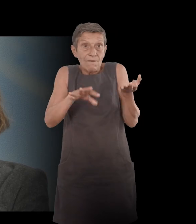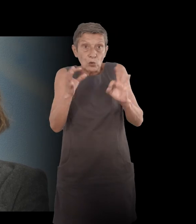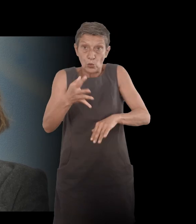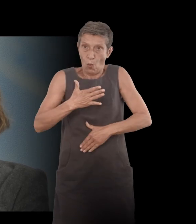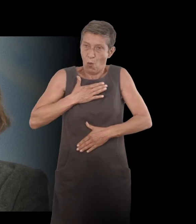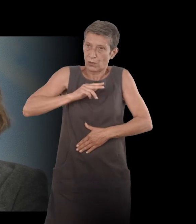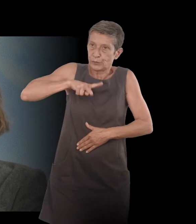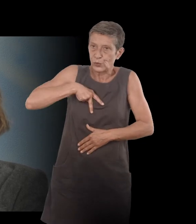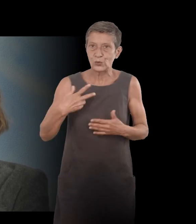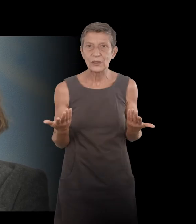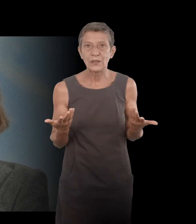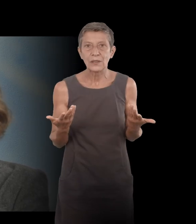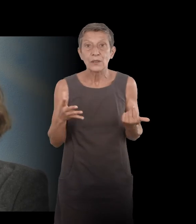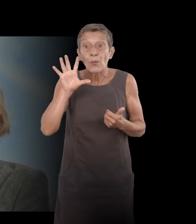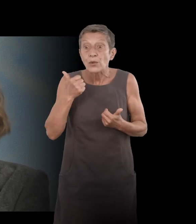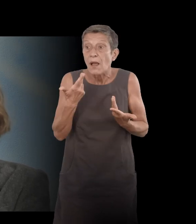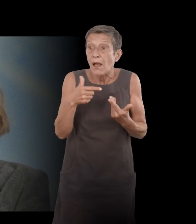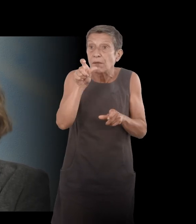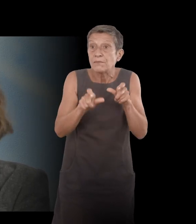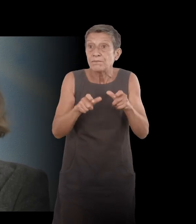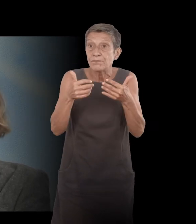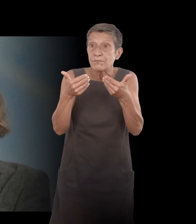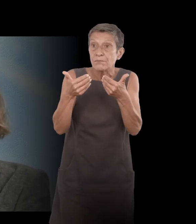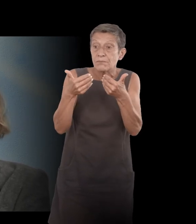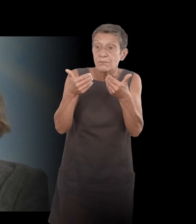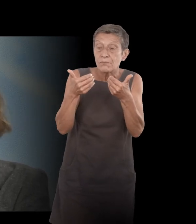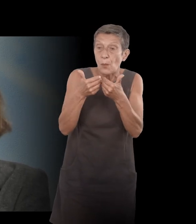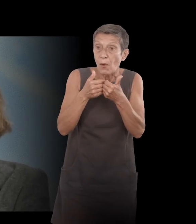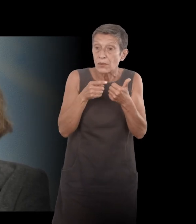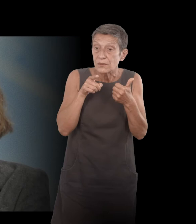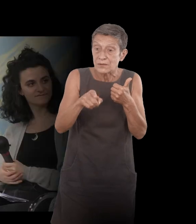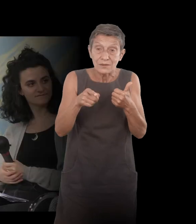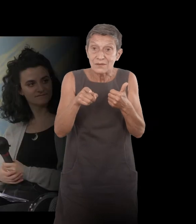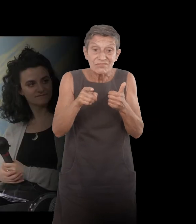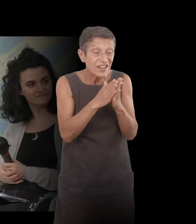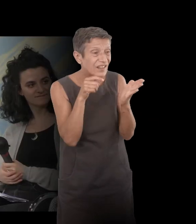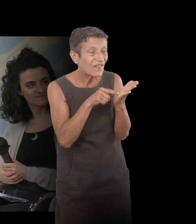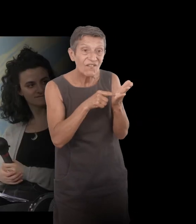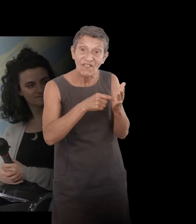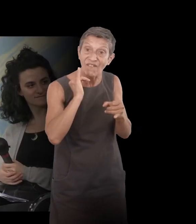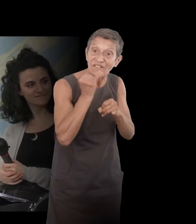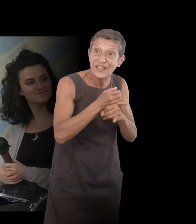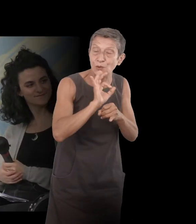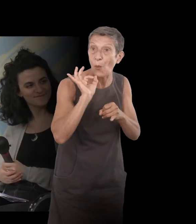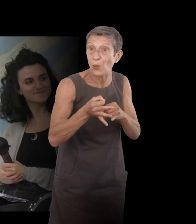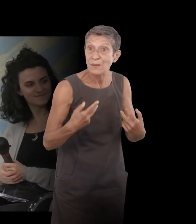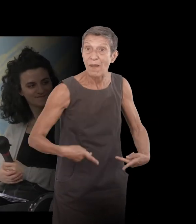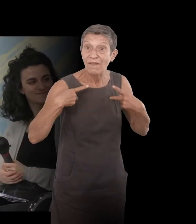Et pour ça, quand les gens me demandent en quoi est-ce que c'est une autofiction, parce qu'on ne peut jamais savoir ce qui relève de l'invention